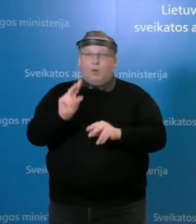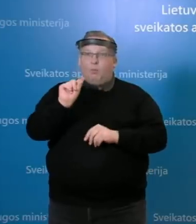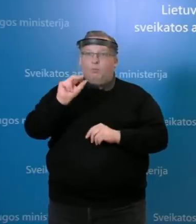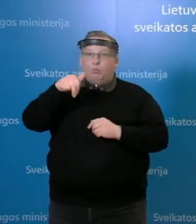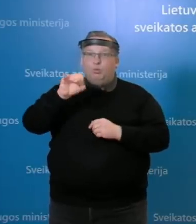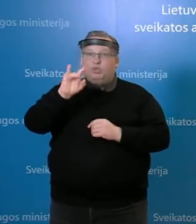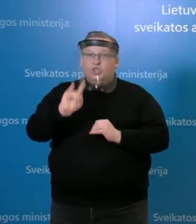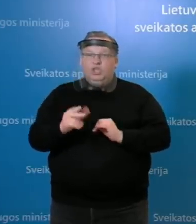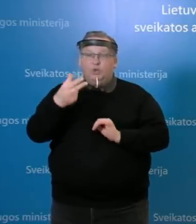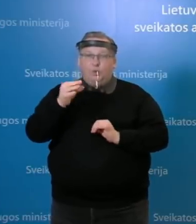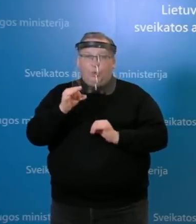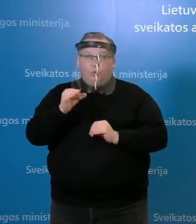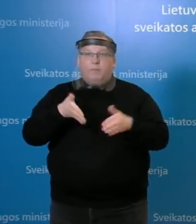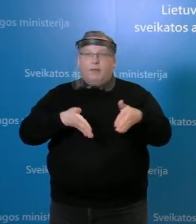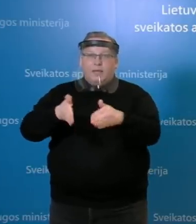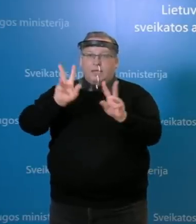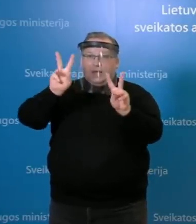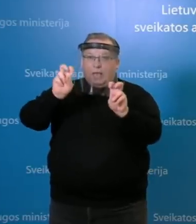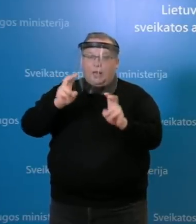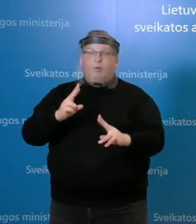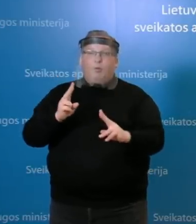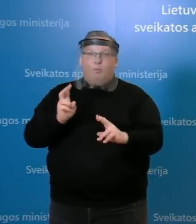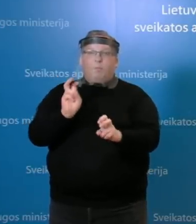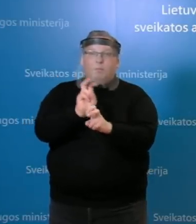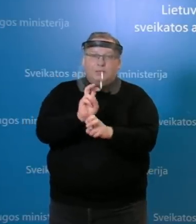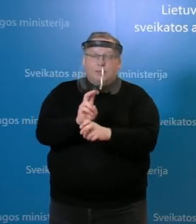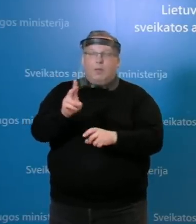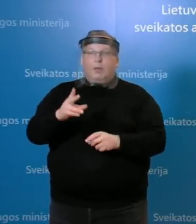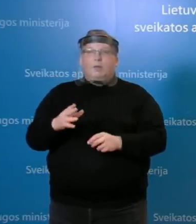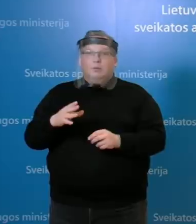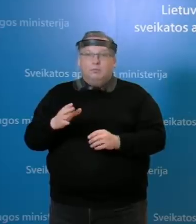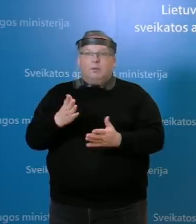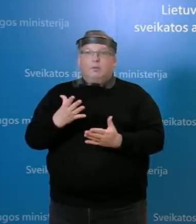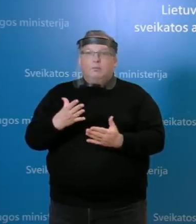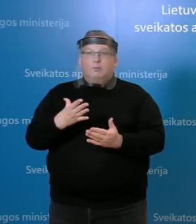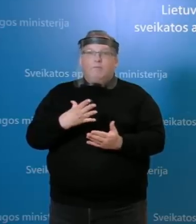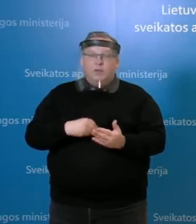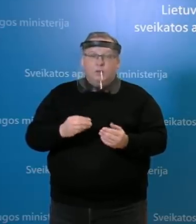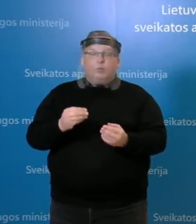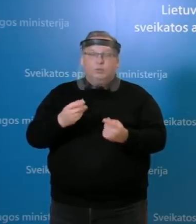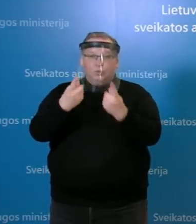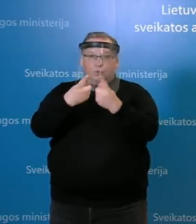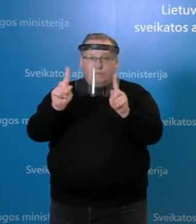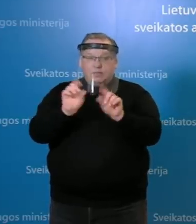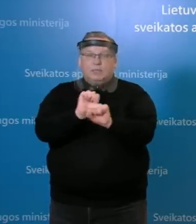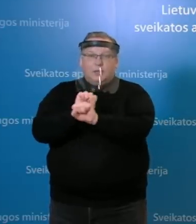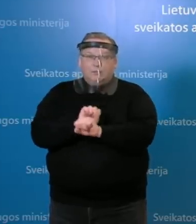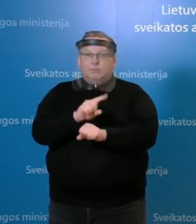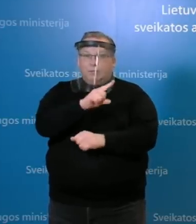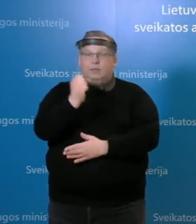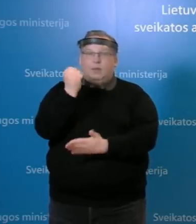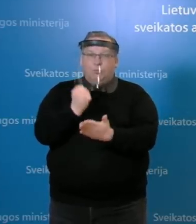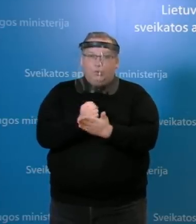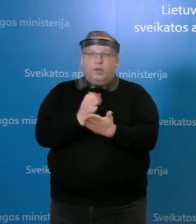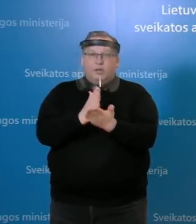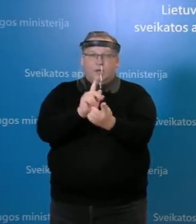pacientam ar, na, Respublikinės Vilniaus universitetinės ligoninės kitiem darbuotojams, na, kontaktai tie su darbuotojais,